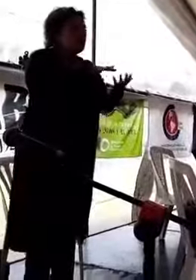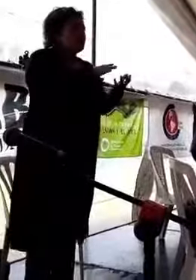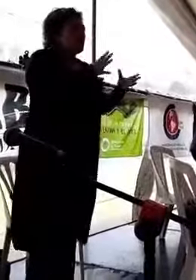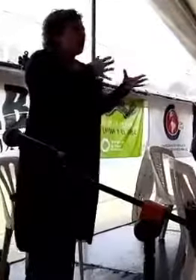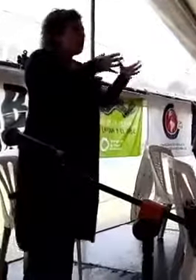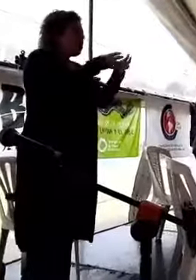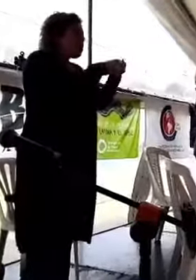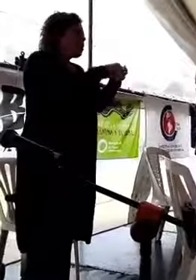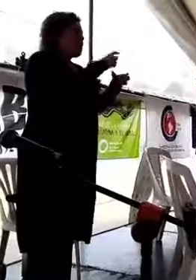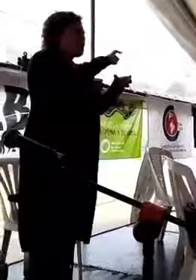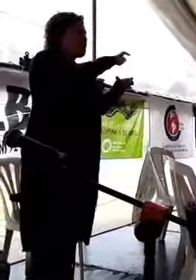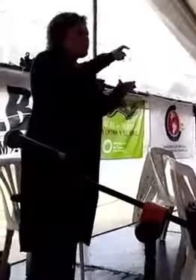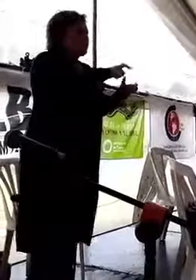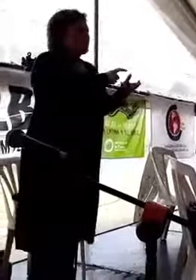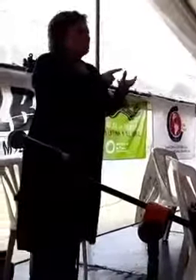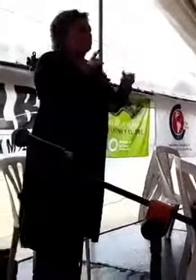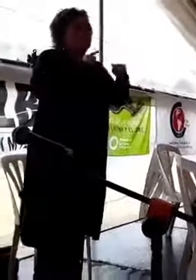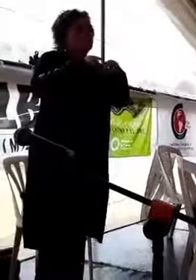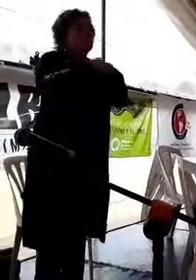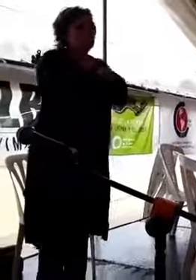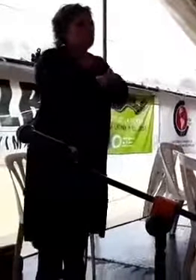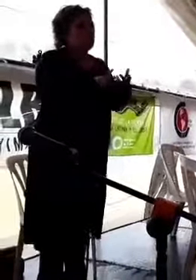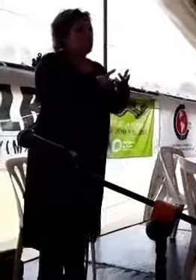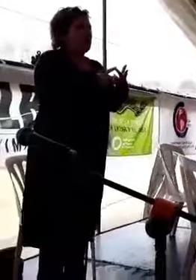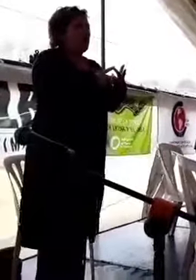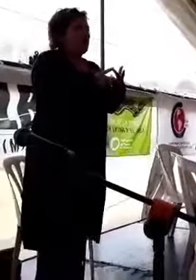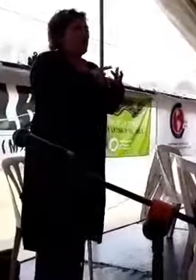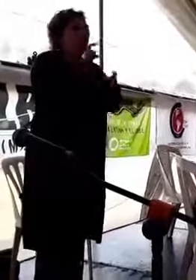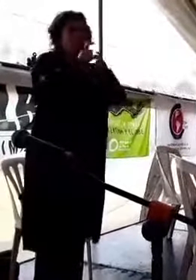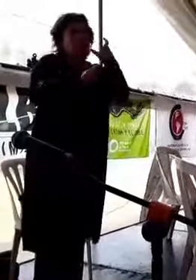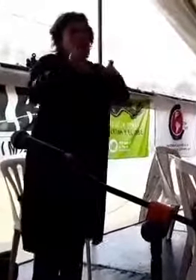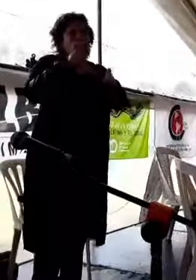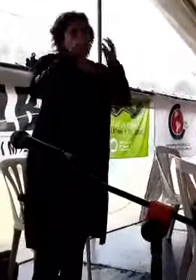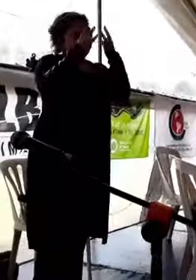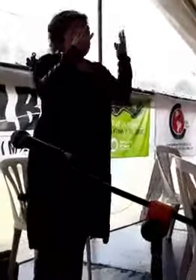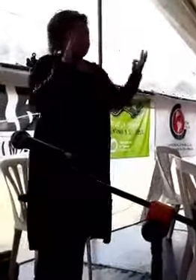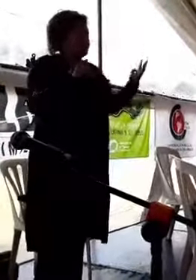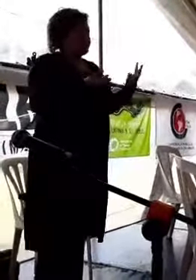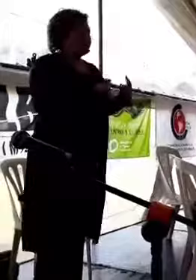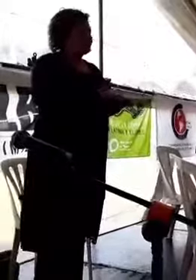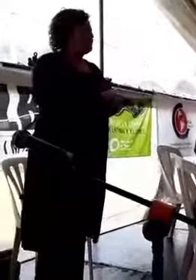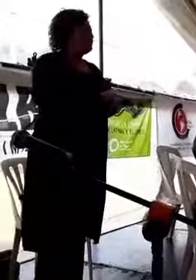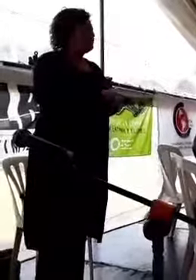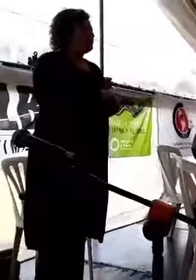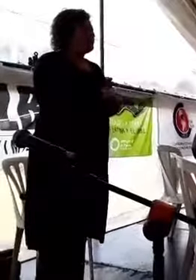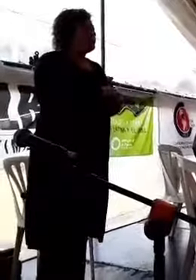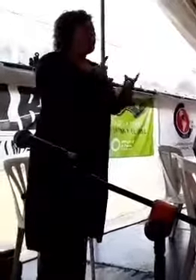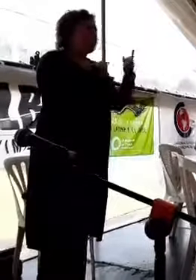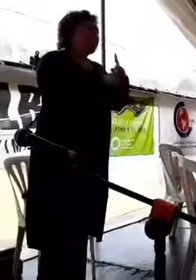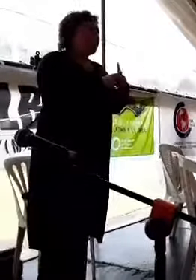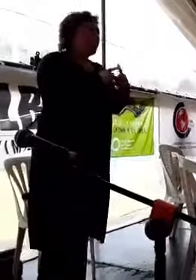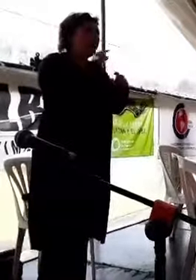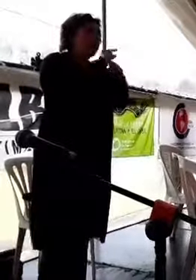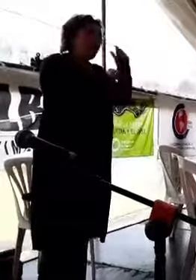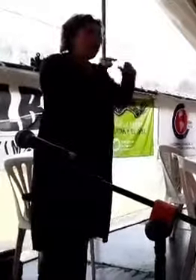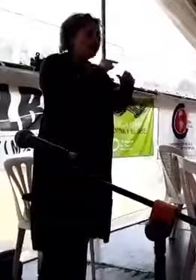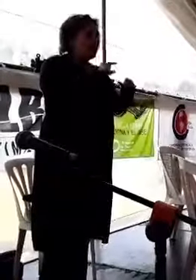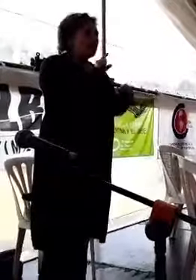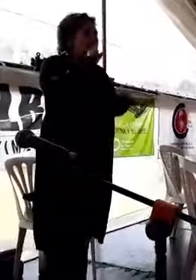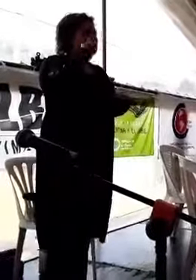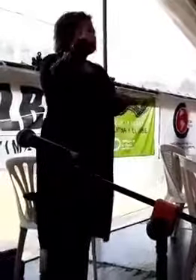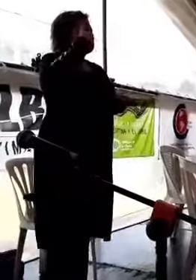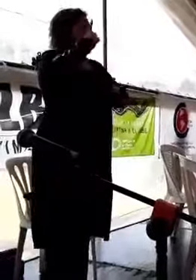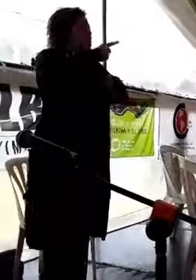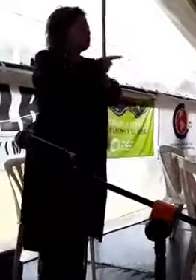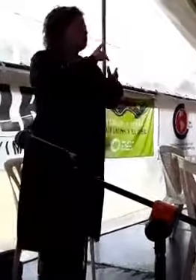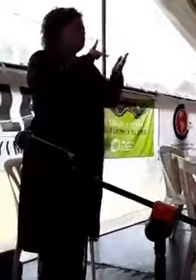movimentos sociais, sindicais e populares de maneira renal, para construir hermonia em